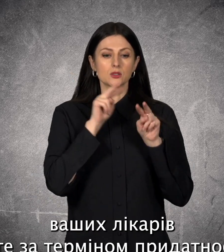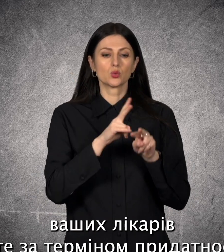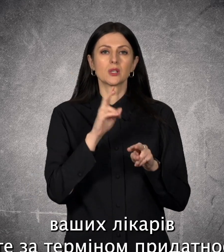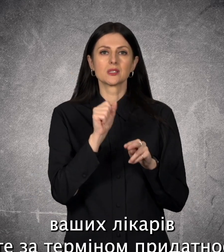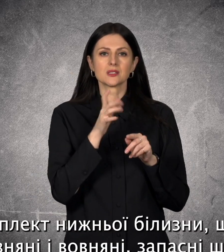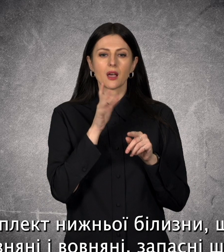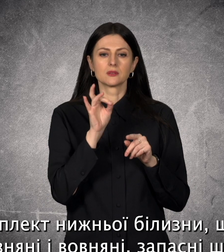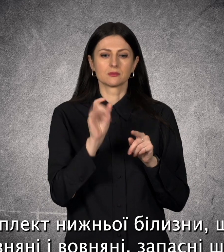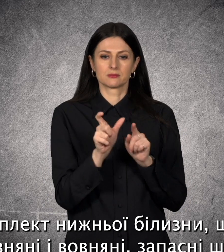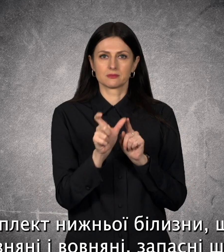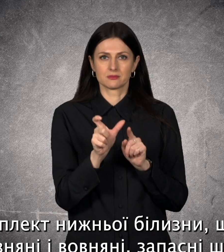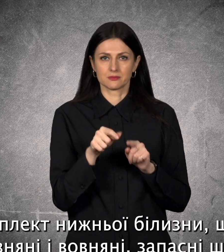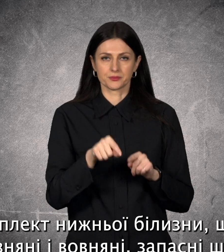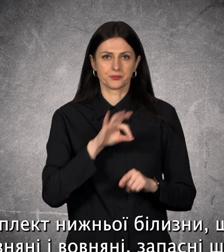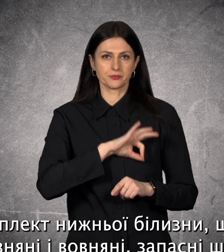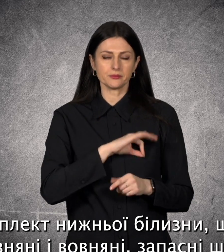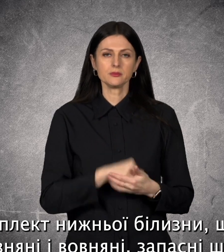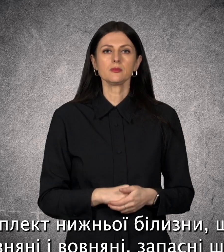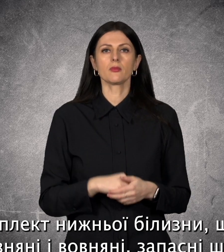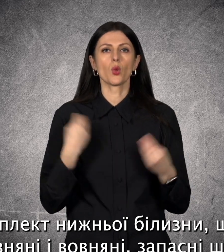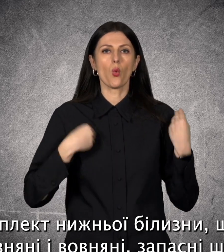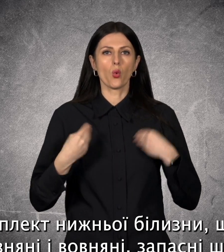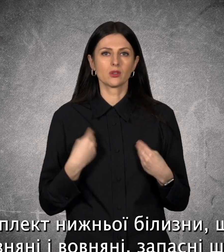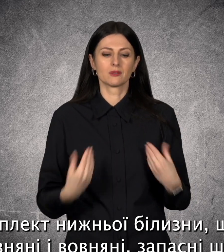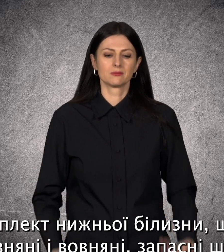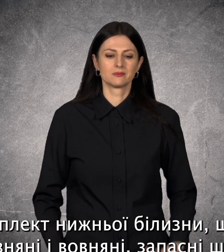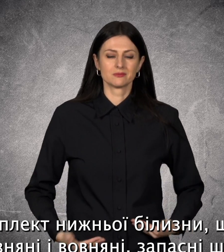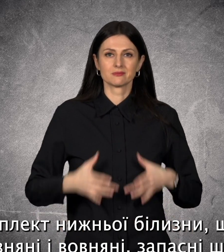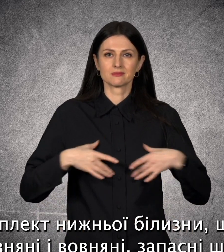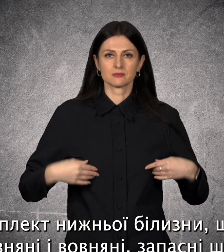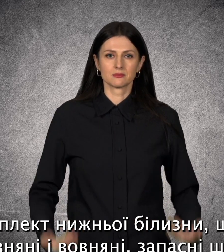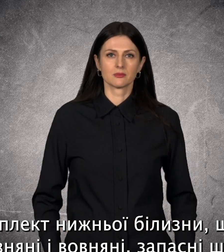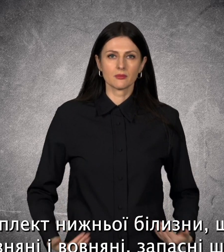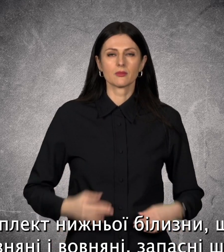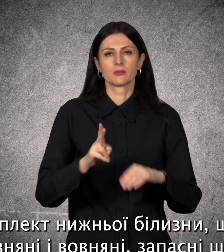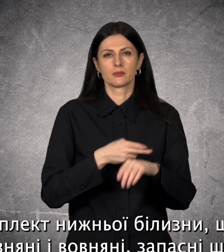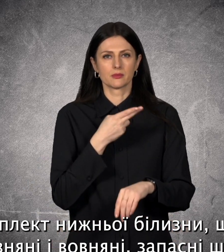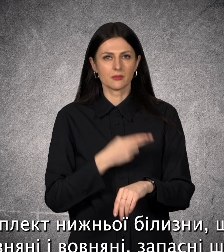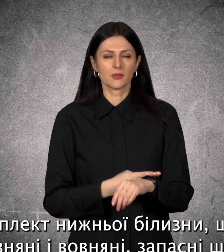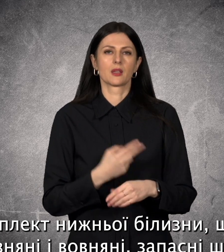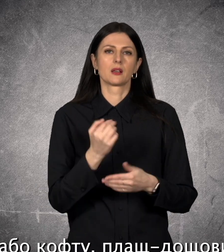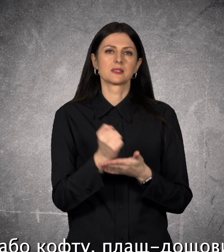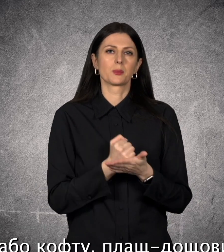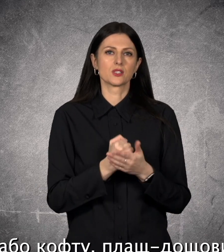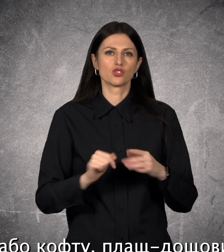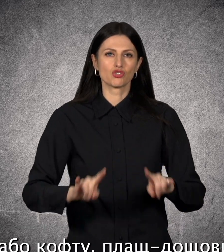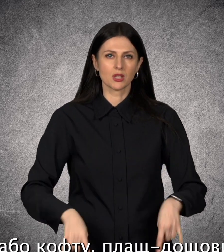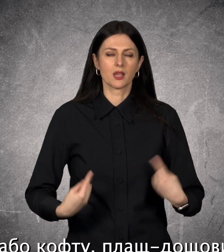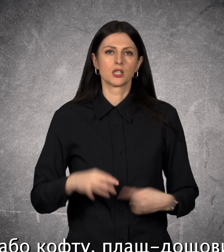ліків. Одяг, комплект нижньої білизни, шкарпетки бавовняні і вовняні, запасні штани, сорочку або кофту,